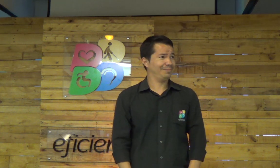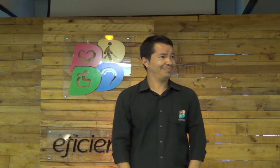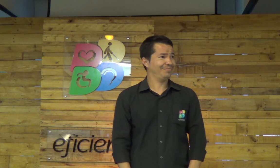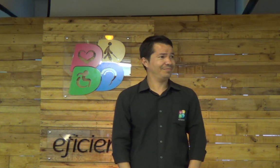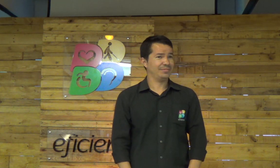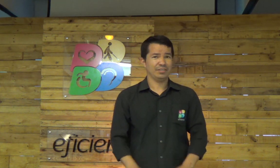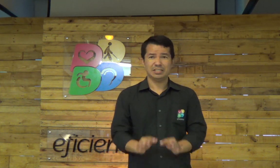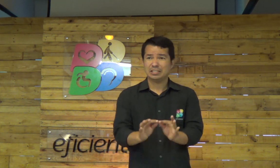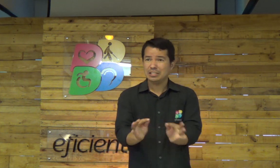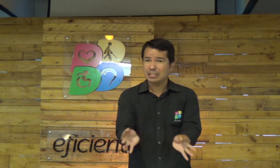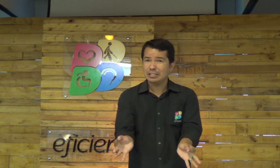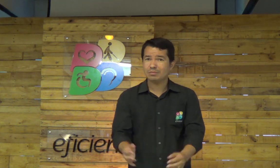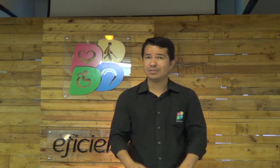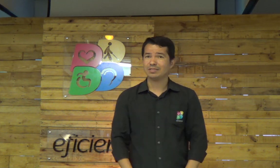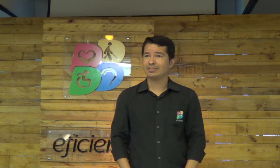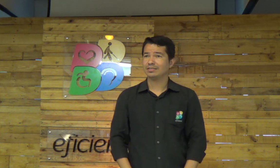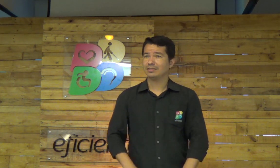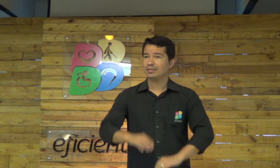talvez forte, simples,